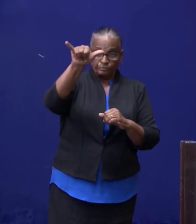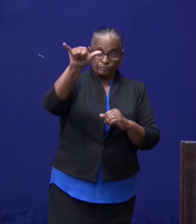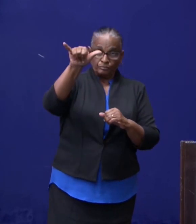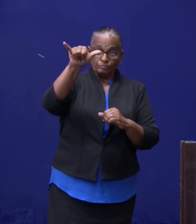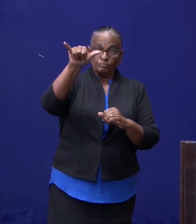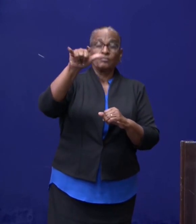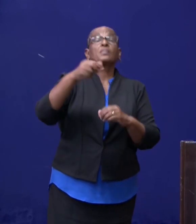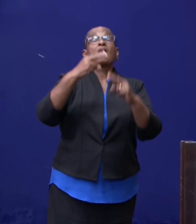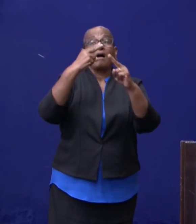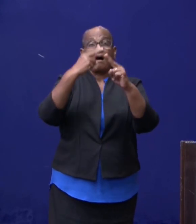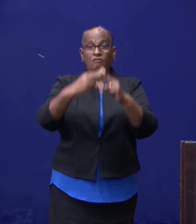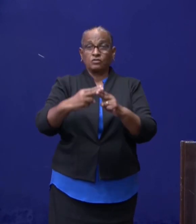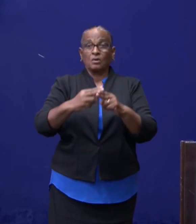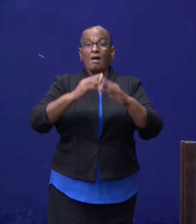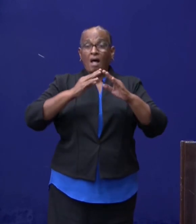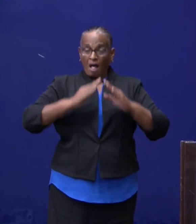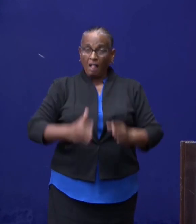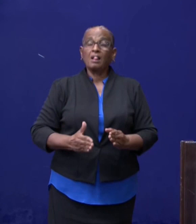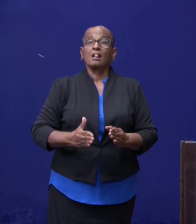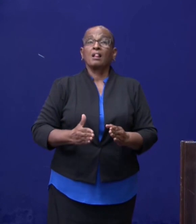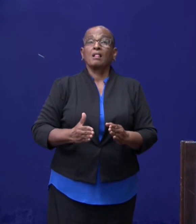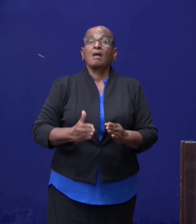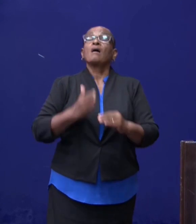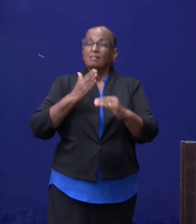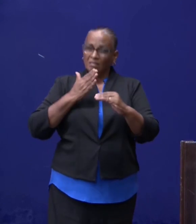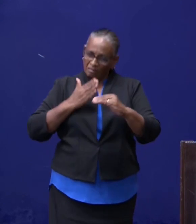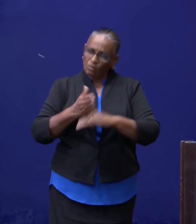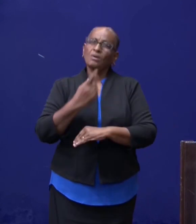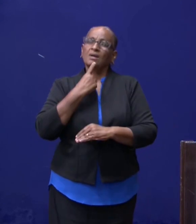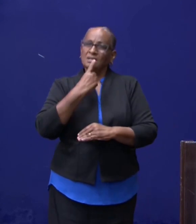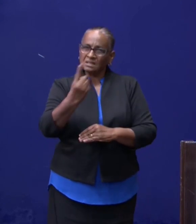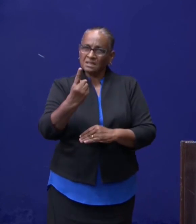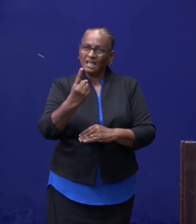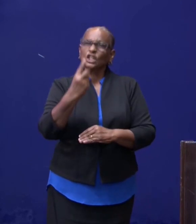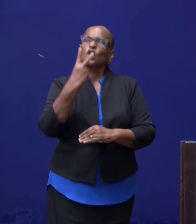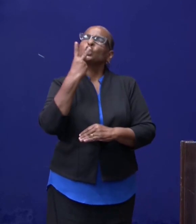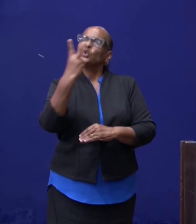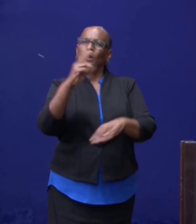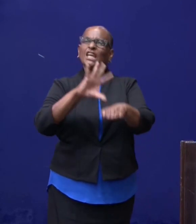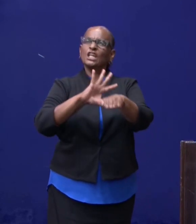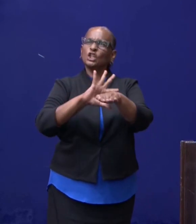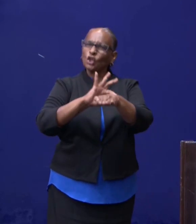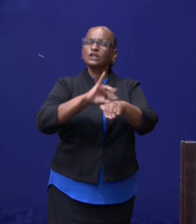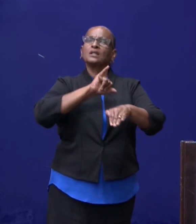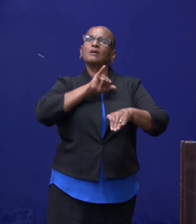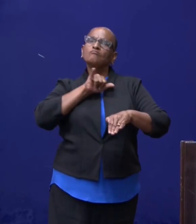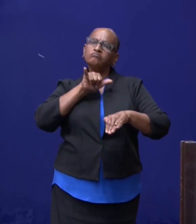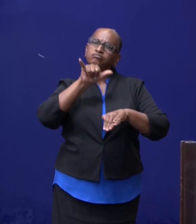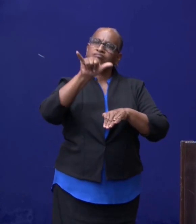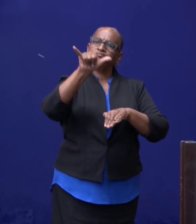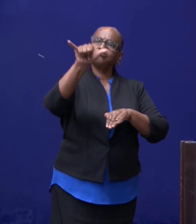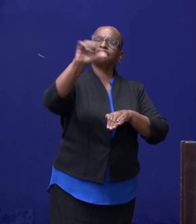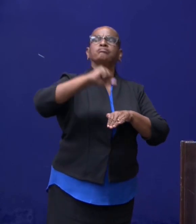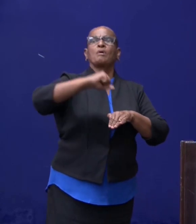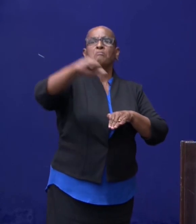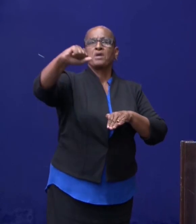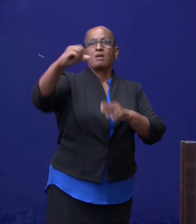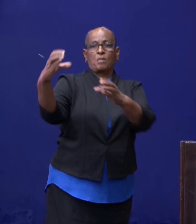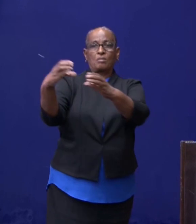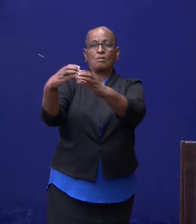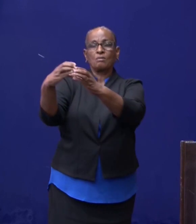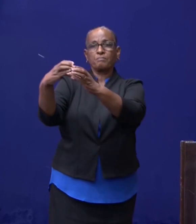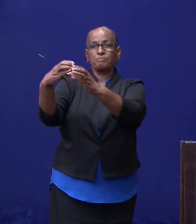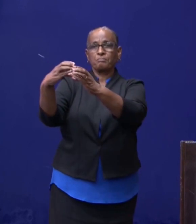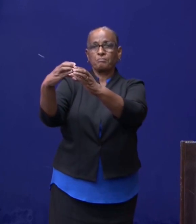dus afgesproken is en dat is ook daadwerkelijk doorgevoerd. Twee artsen mee reizen met de crew